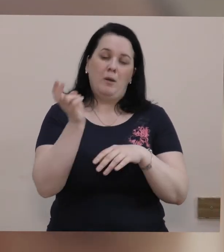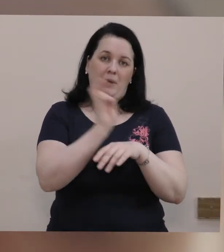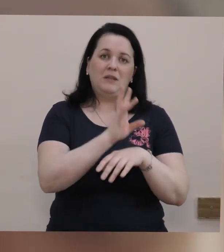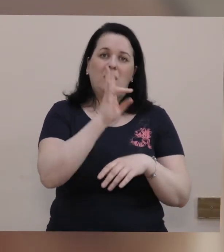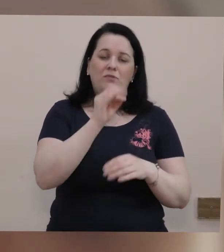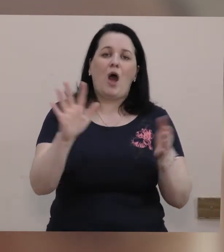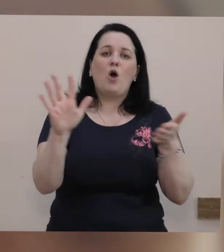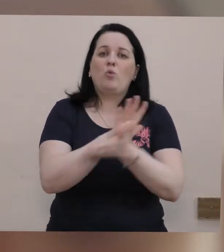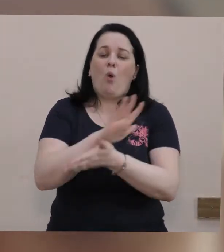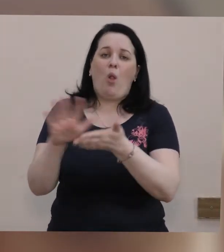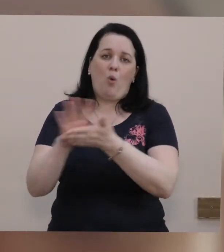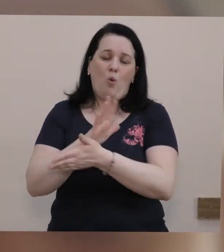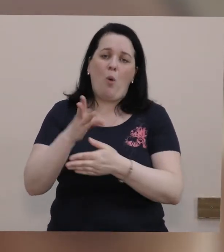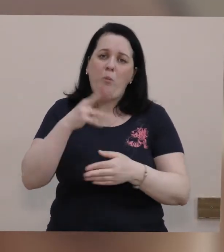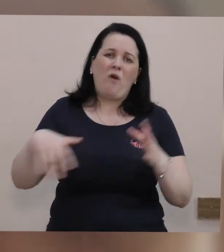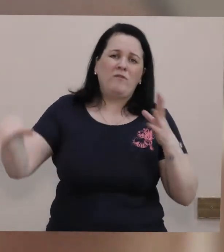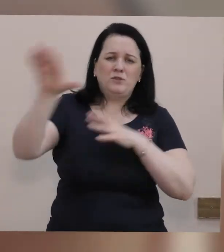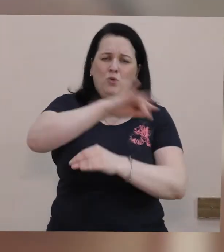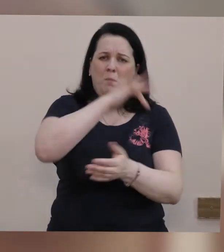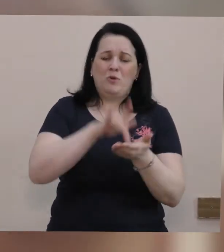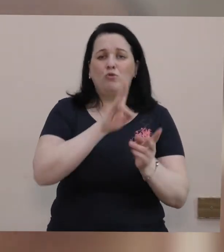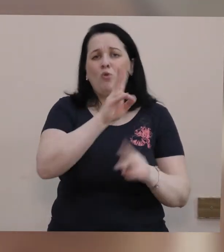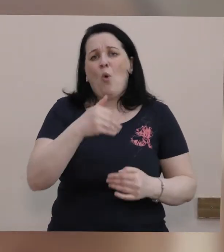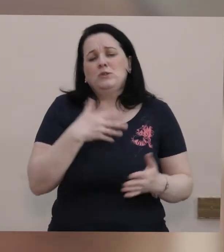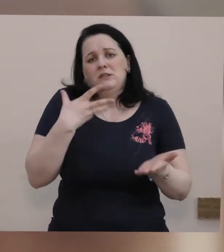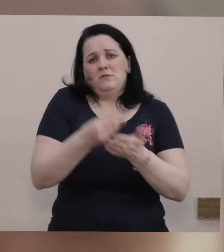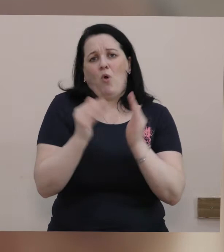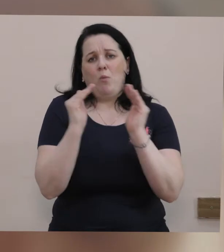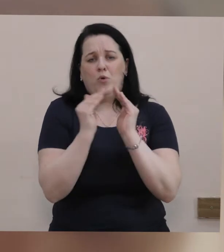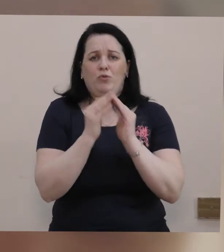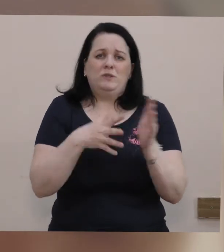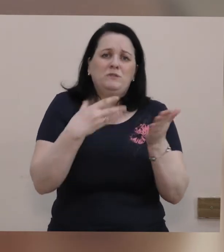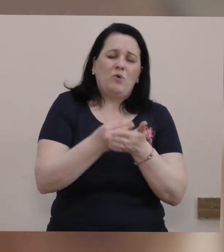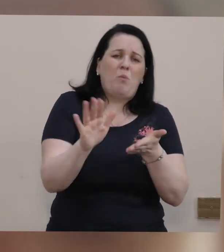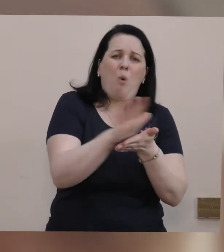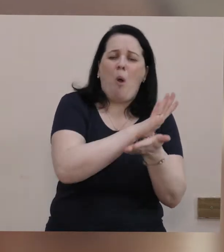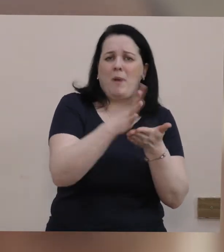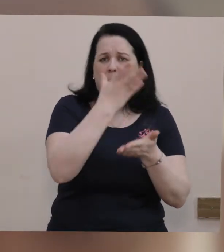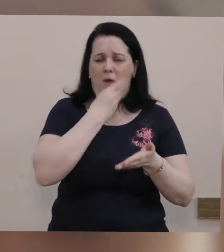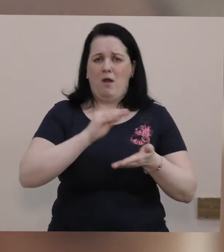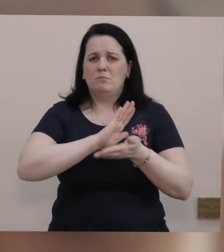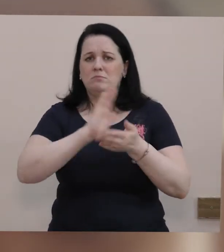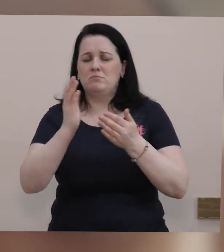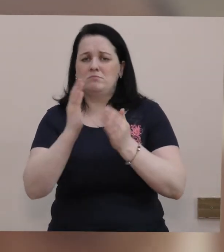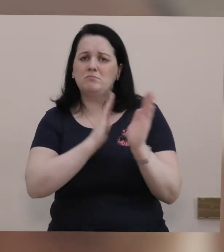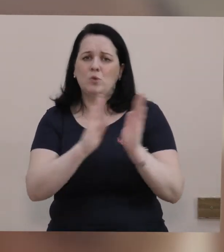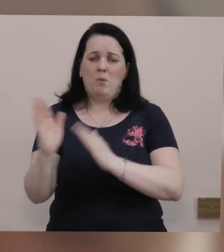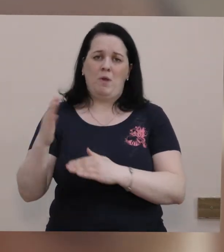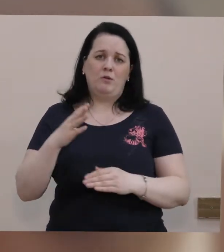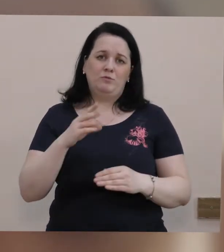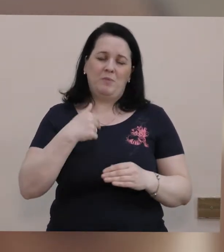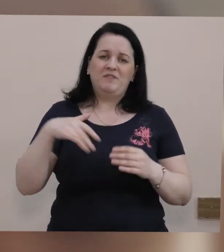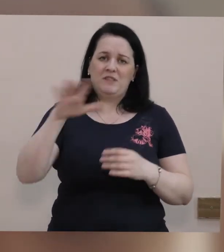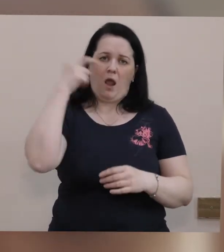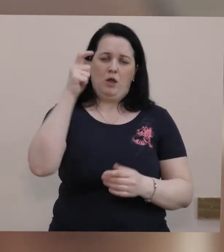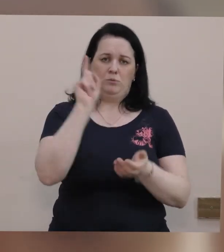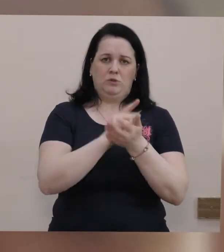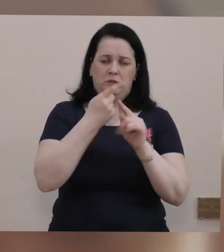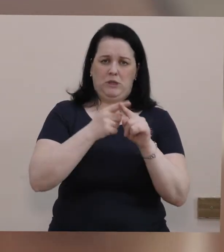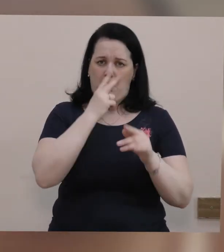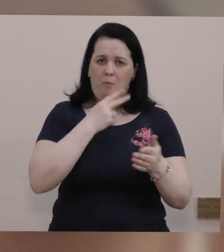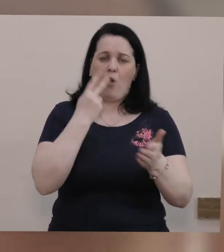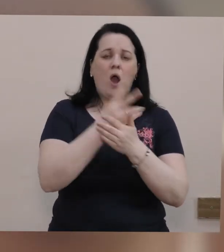на Толоку з 9 години по всьому місту, біля свого будинку, біля свого помешкання, вийти, прибирати. Ми всі гази повинні це